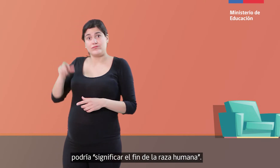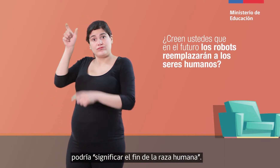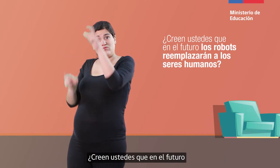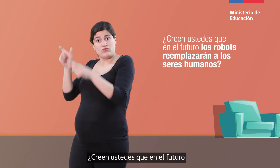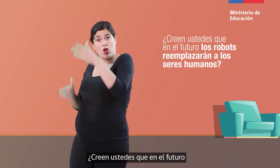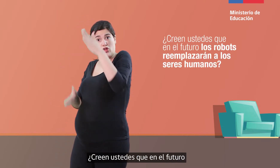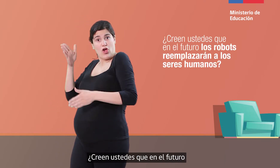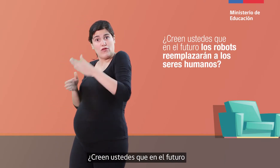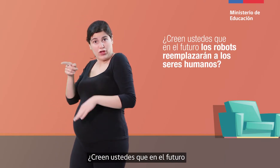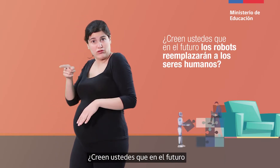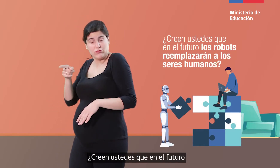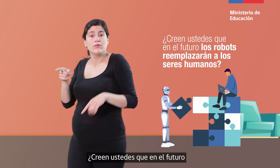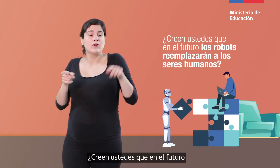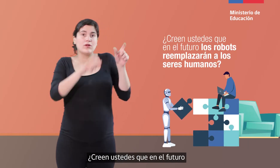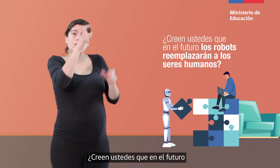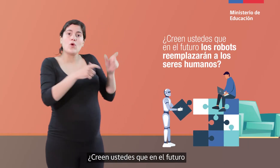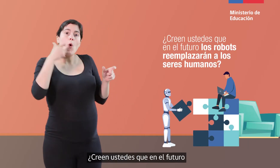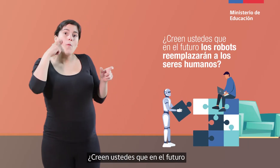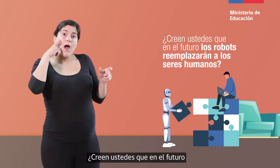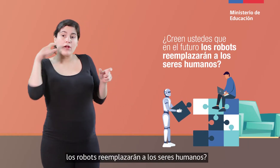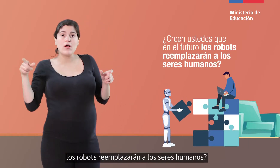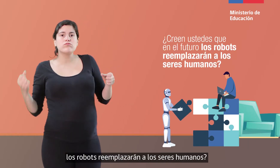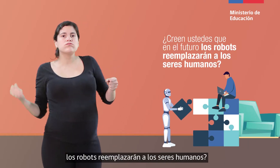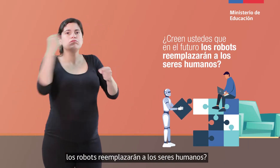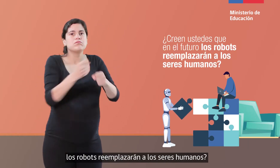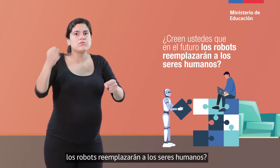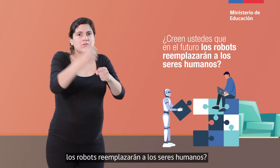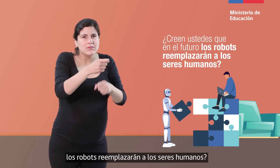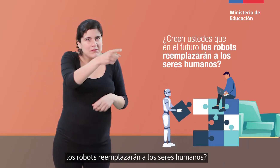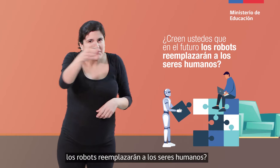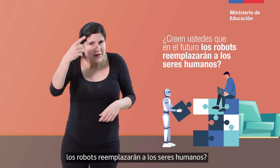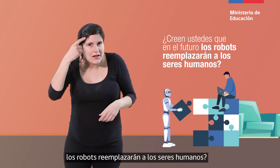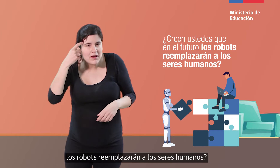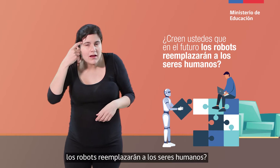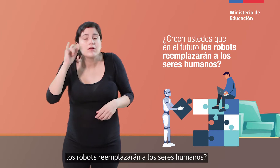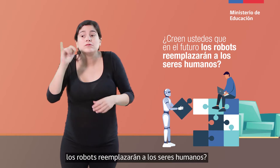¿Creen ustedes que en el futuro los robots reemplazarán a los seres humanos?